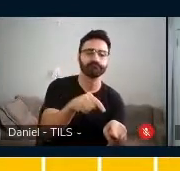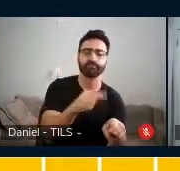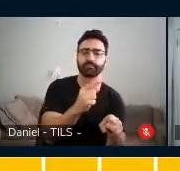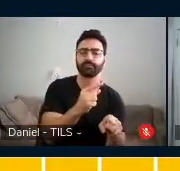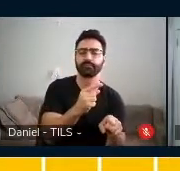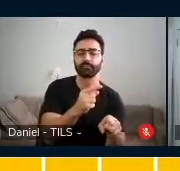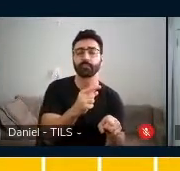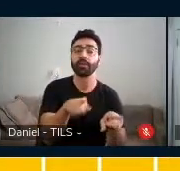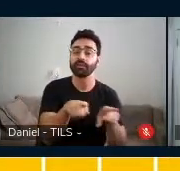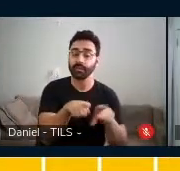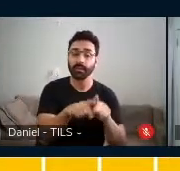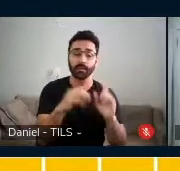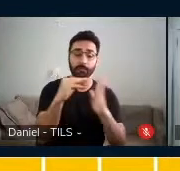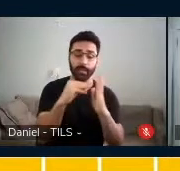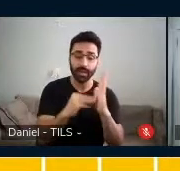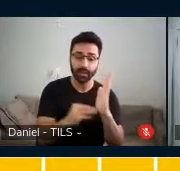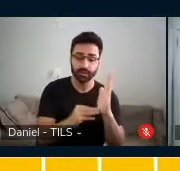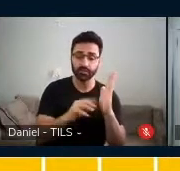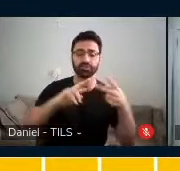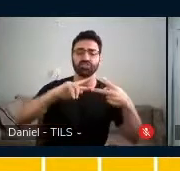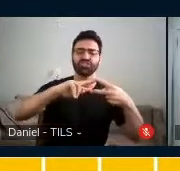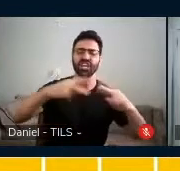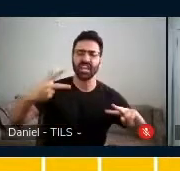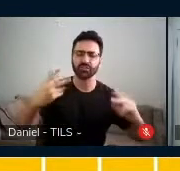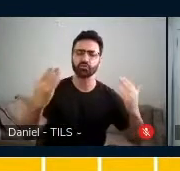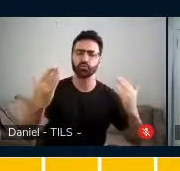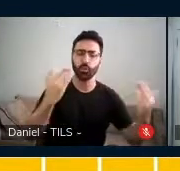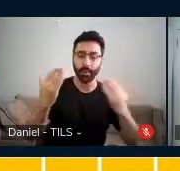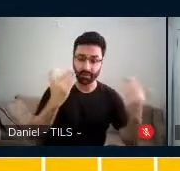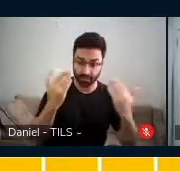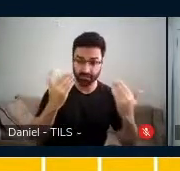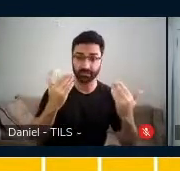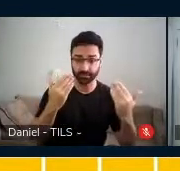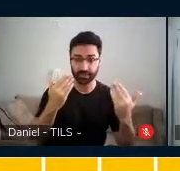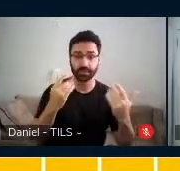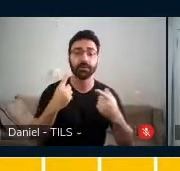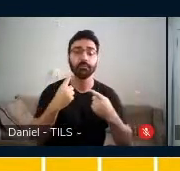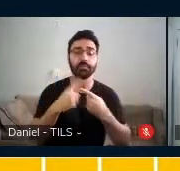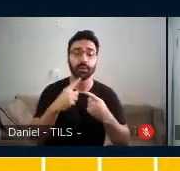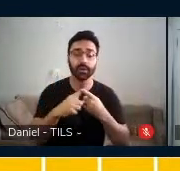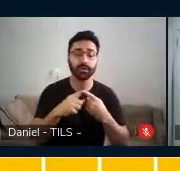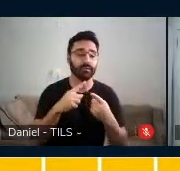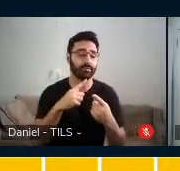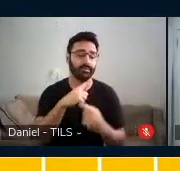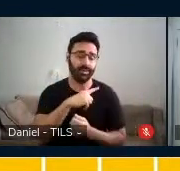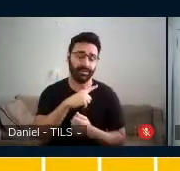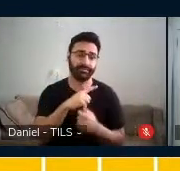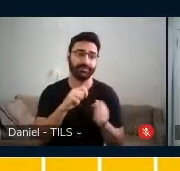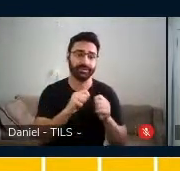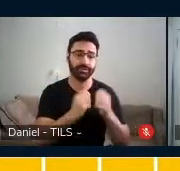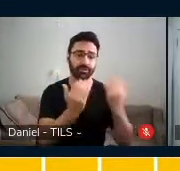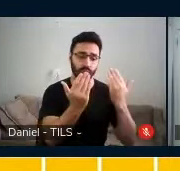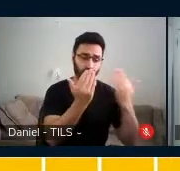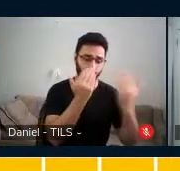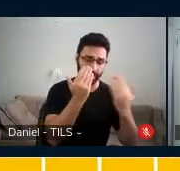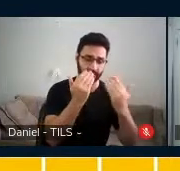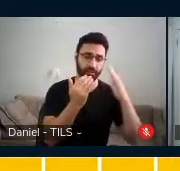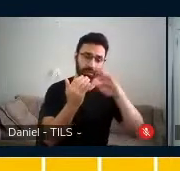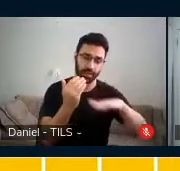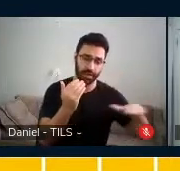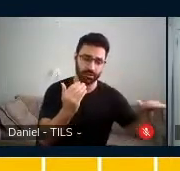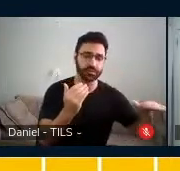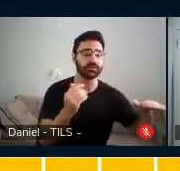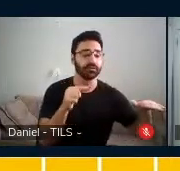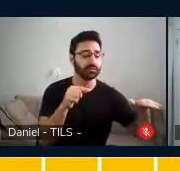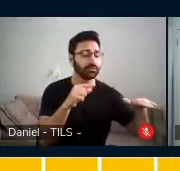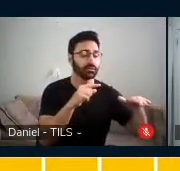também um método genético comparativo, por ter como premissa realizar comparações da criança em relação a